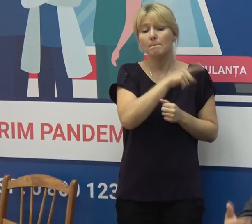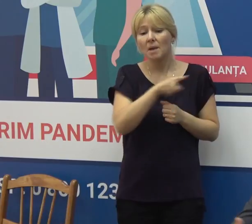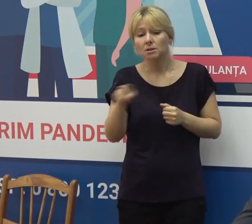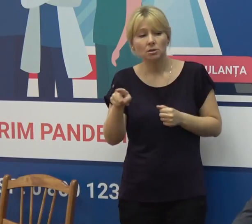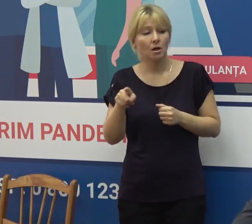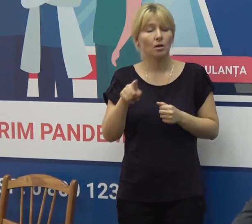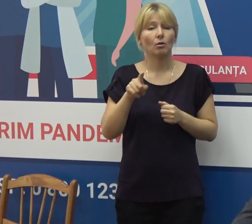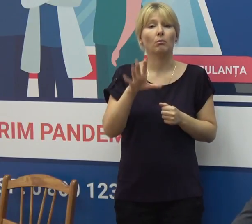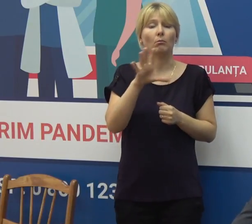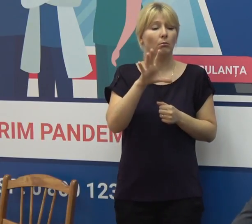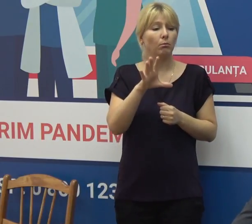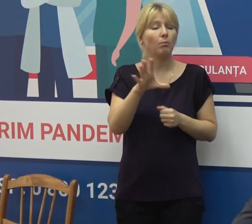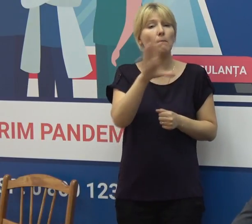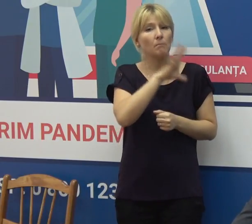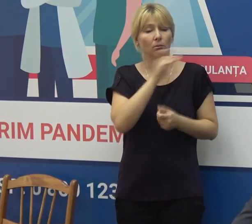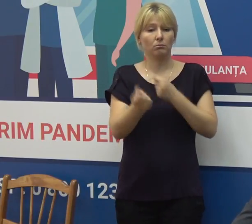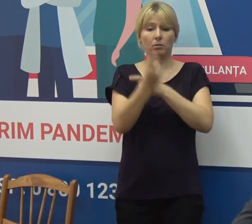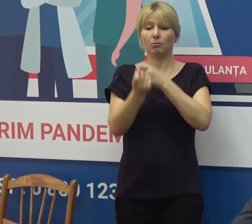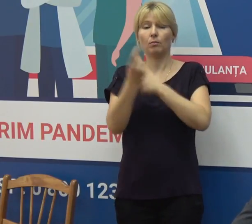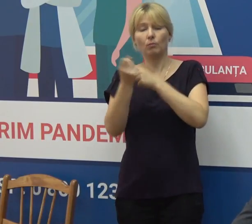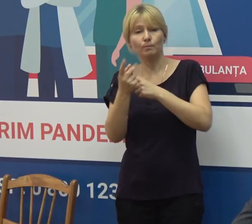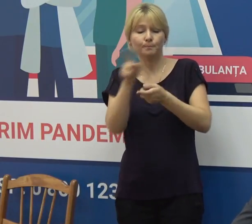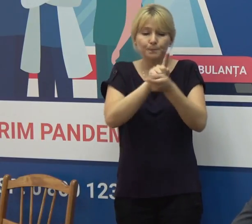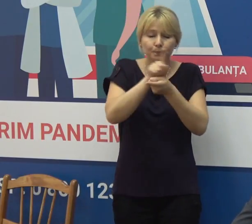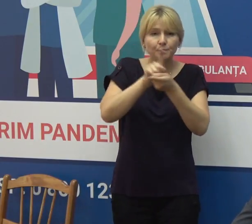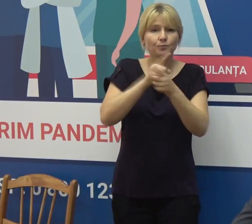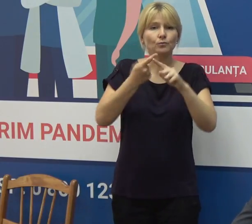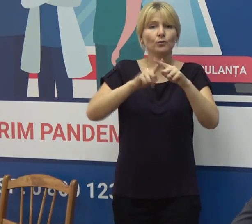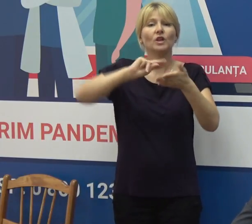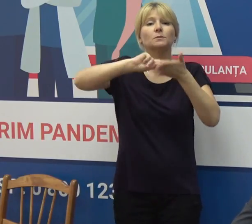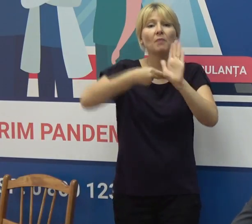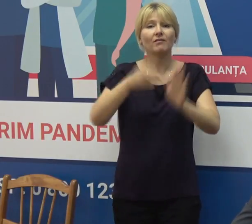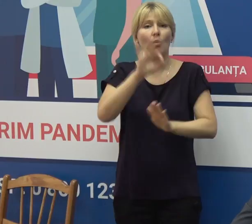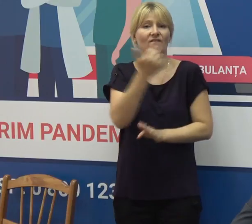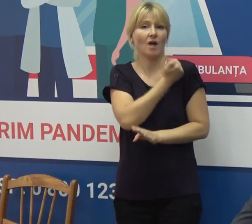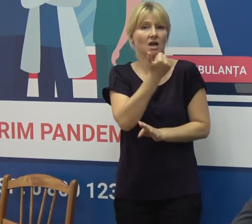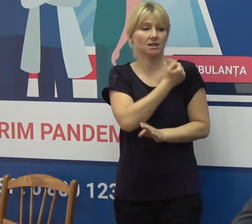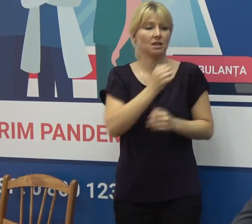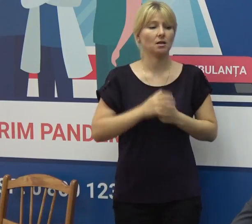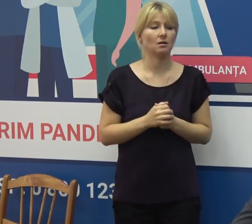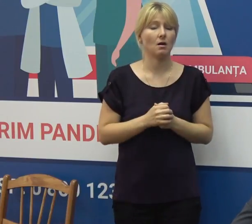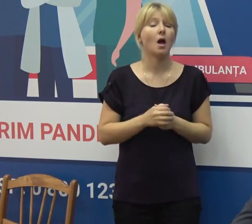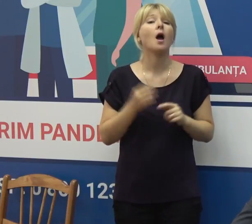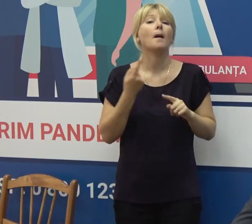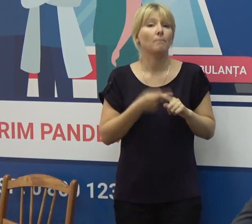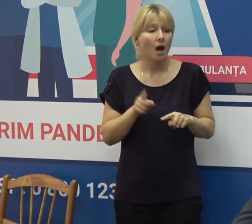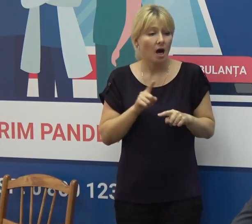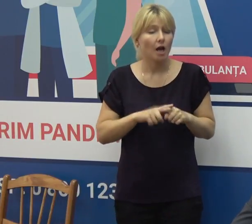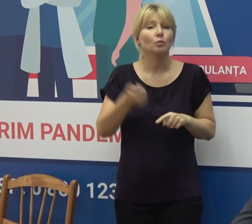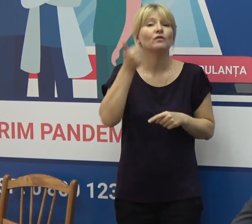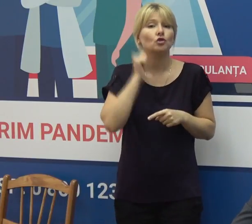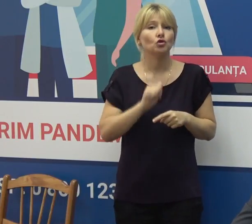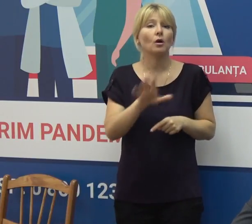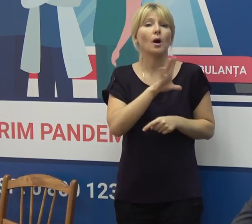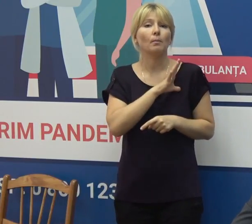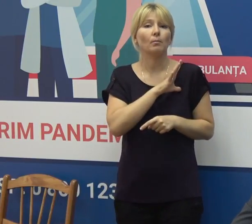care iarăși au mai parvenit ale specificațiilor certificatului de vaccinare. Astfel, ieri a fost